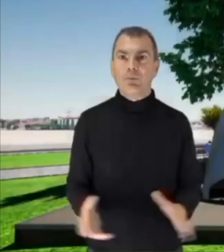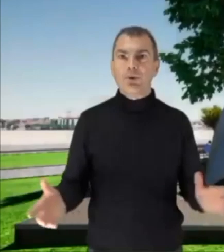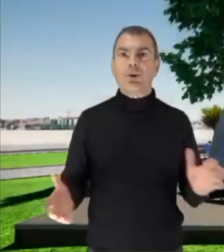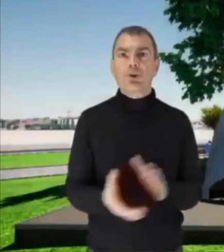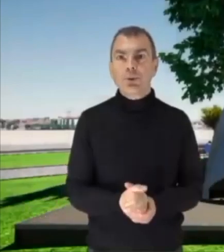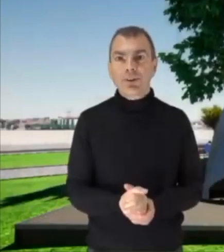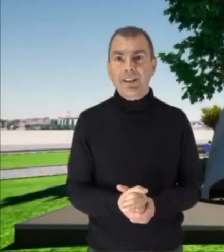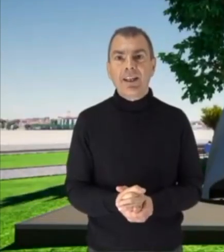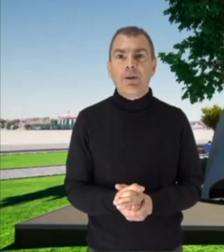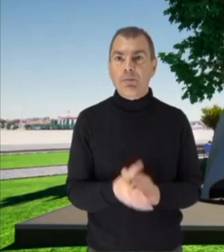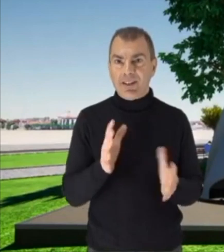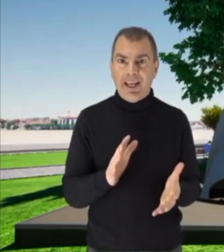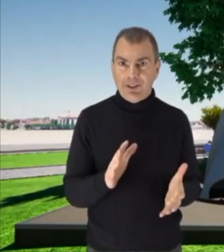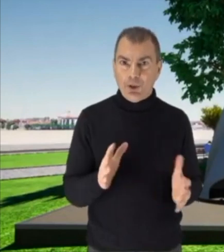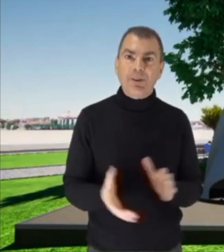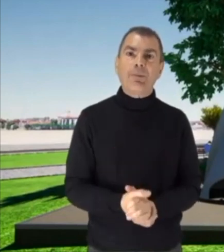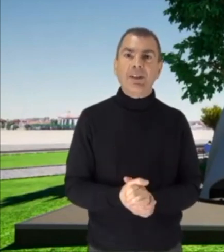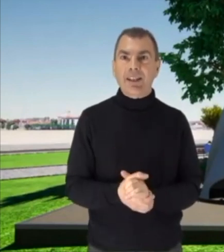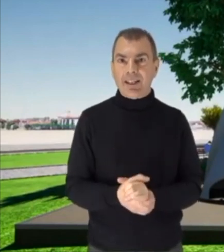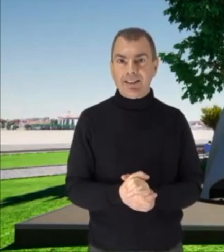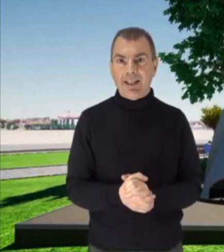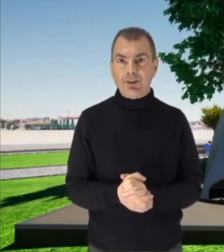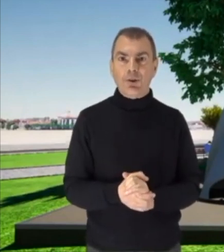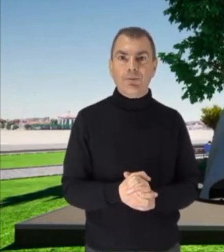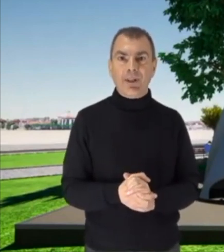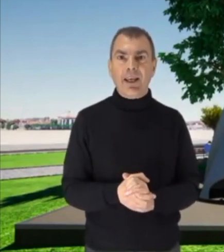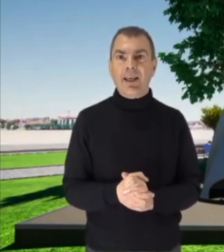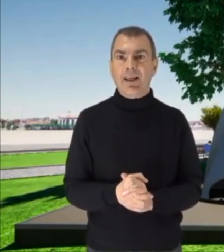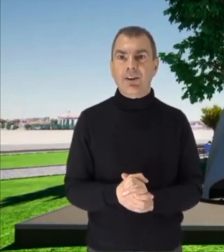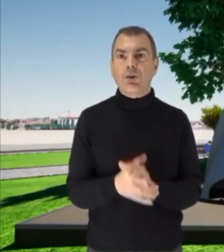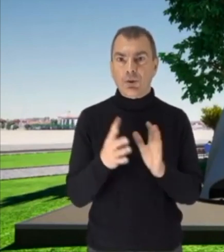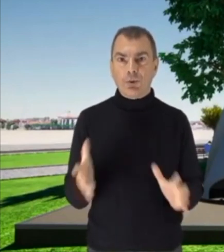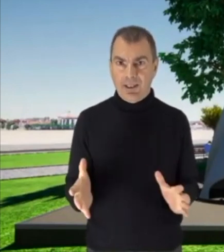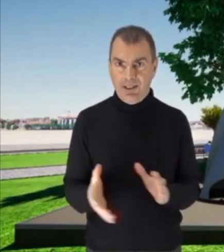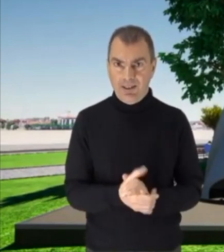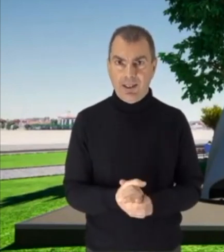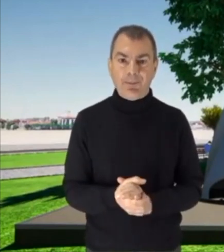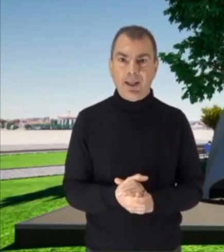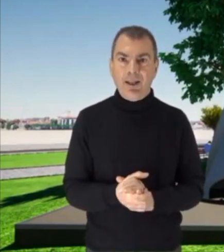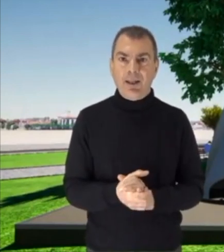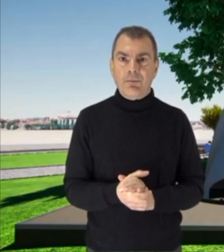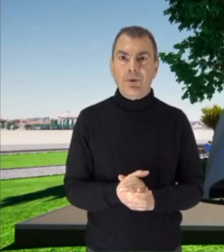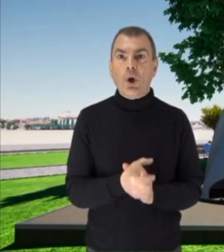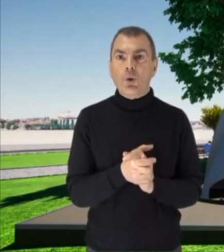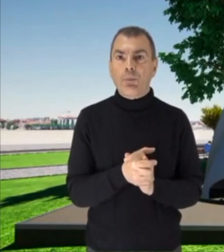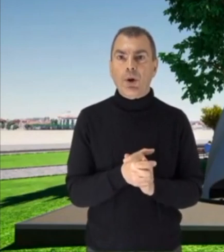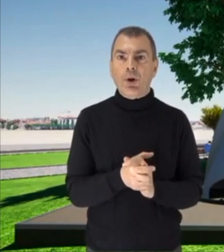Buongiorno a tutti, mi presento, mi chiamo Daniele Cazzato e sono un artista. Mi occupo